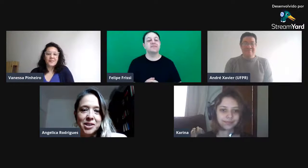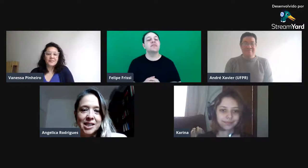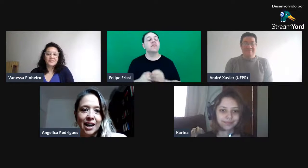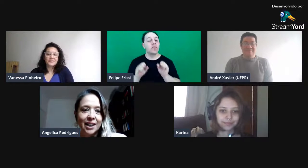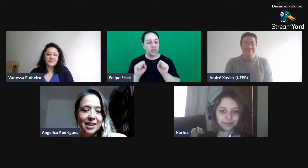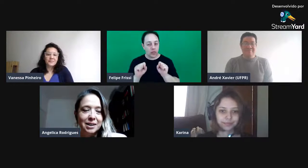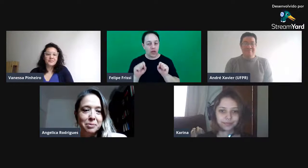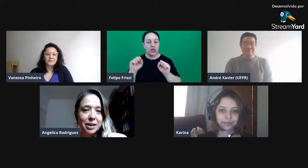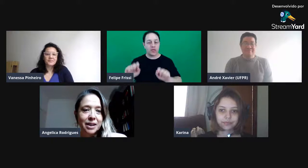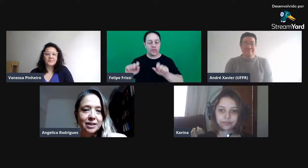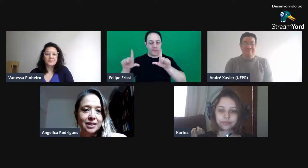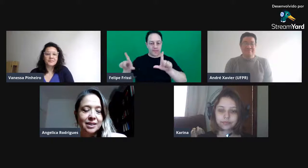Isaac também?